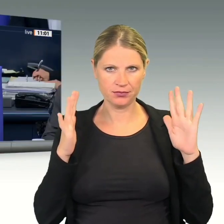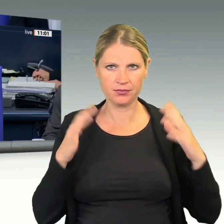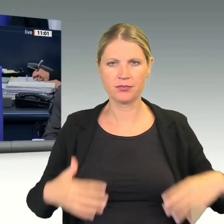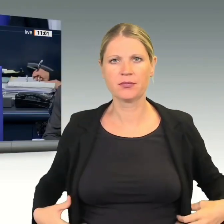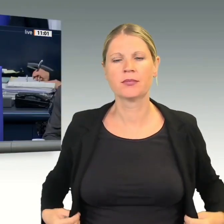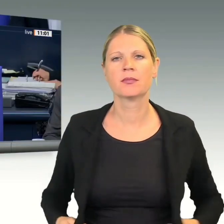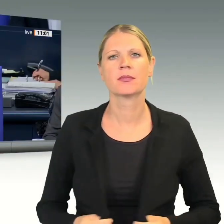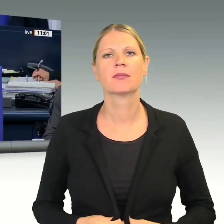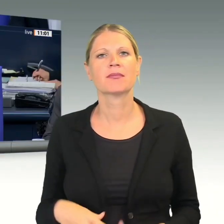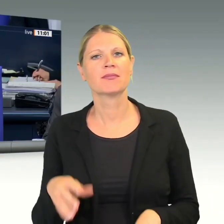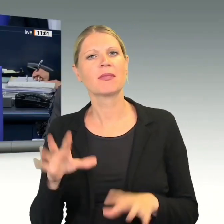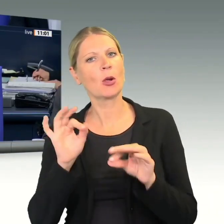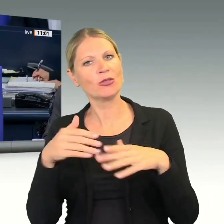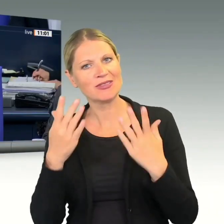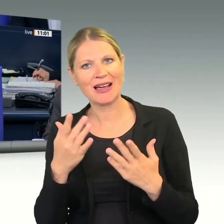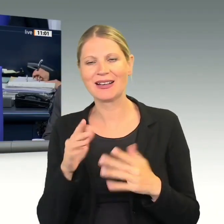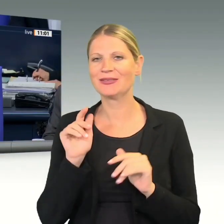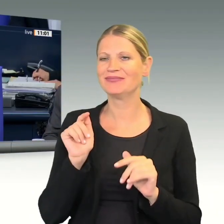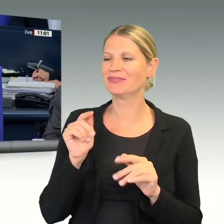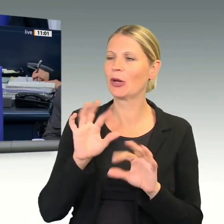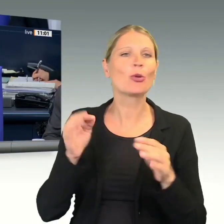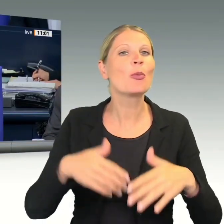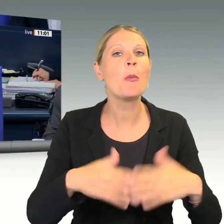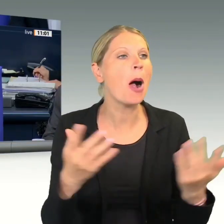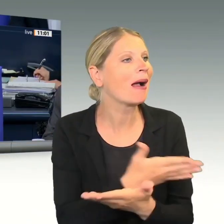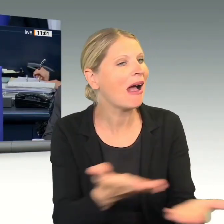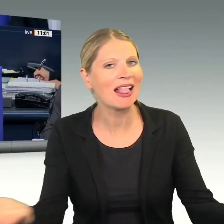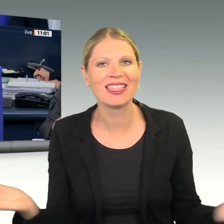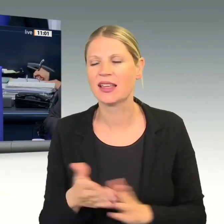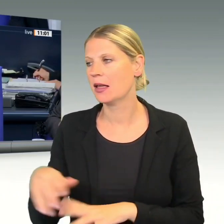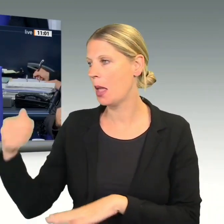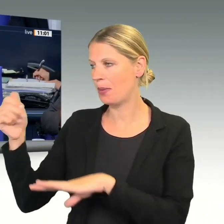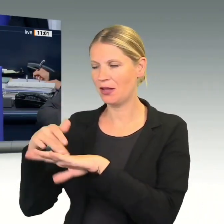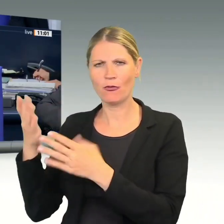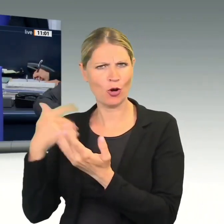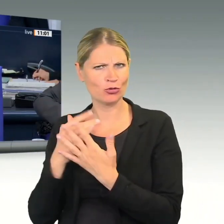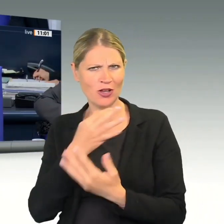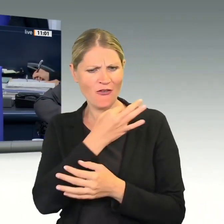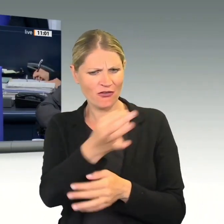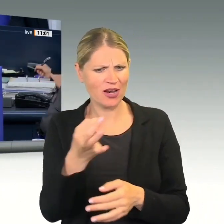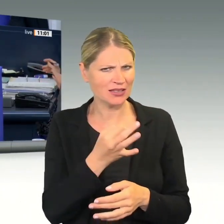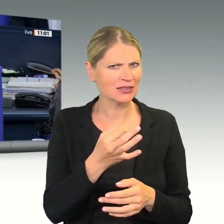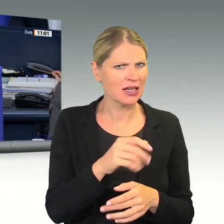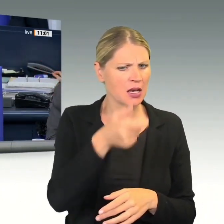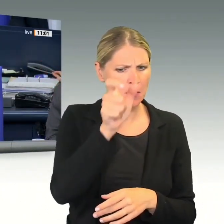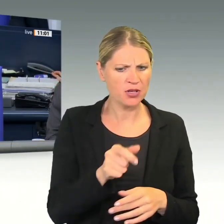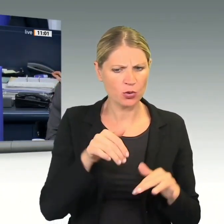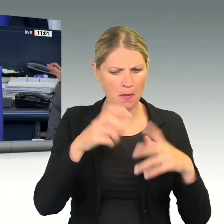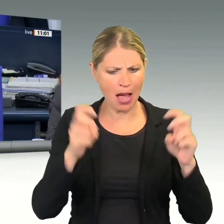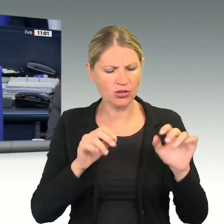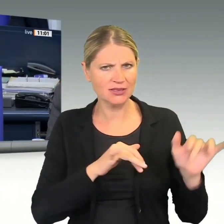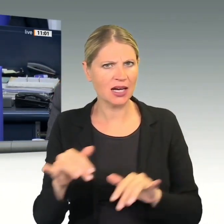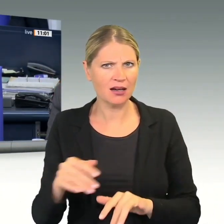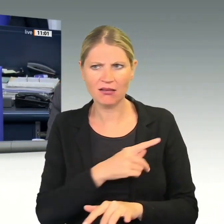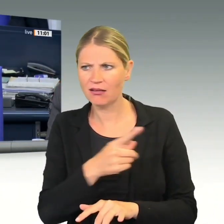Die Präsidentin, guten Tag erst mal und guten Morgen allen. Die Präsidentin hatte schon gefragt, ob noch jemand im Haus ist, die oder der sie die Stimme nicht abgeben